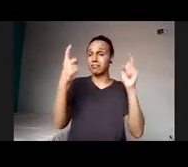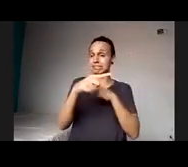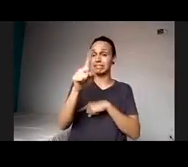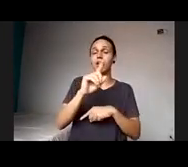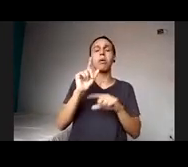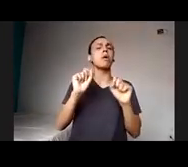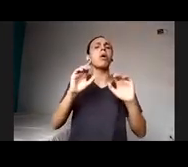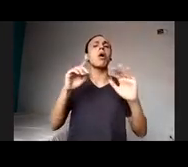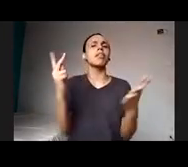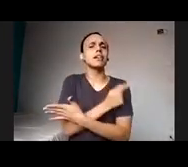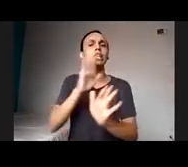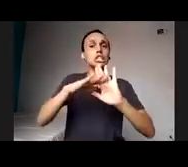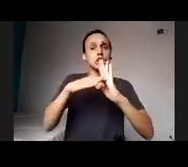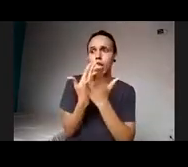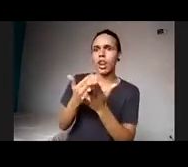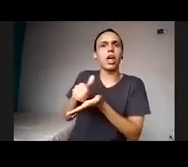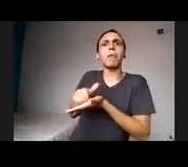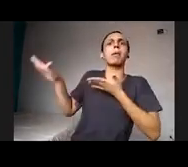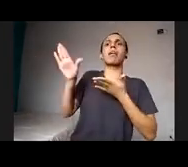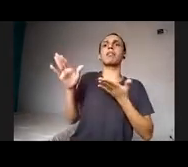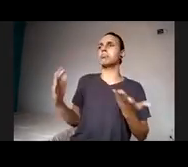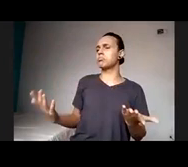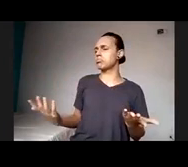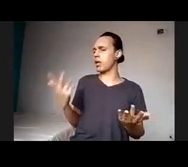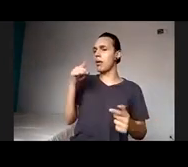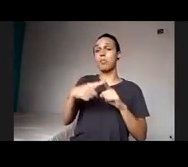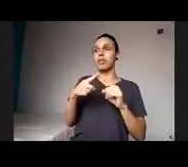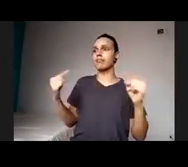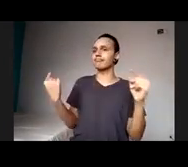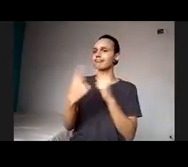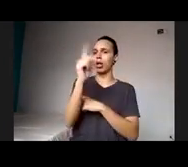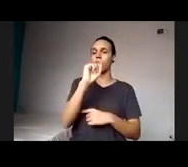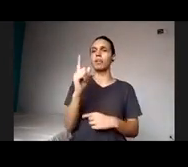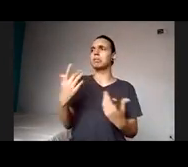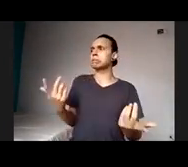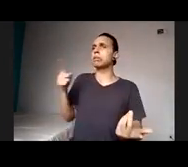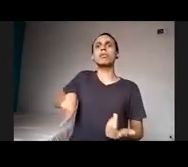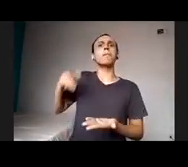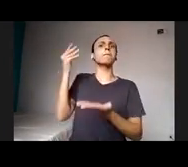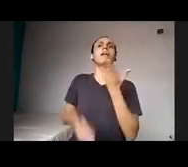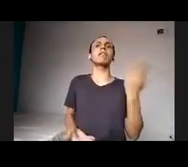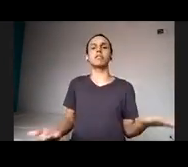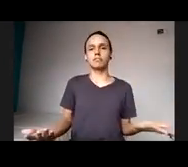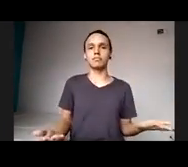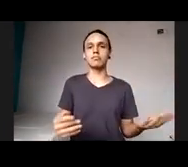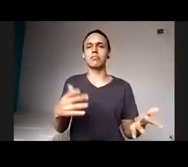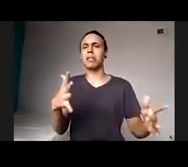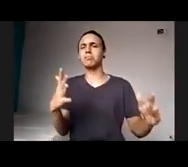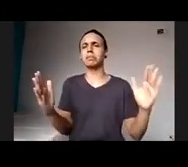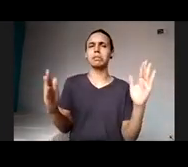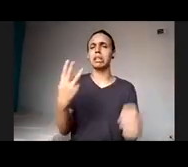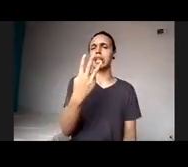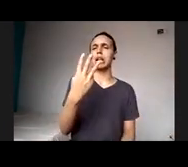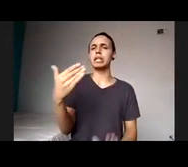e são pessoas brilhantes, são inteligências desperdiçadas, e a ONU diz que de 3 a 5% da população